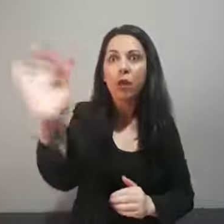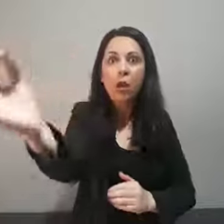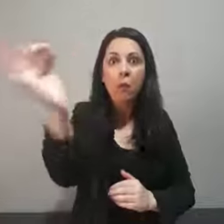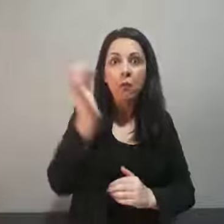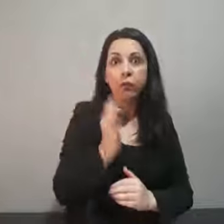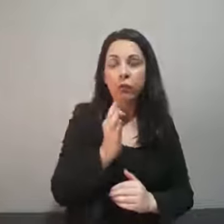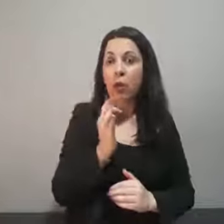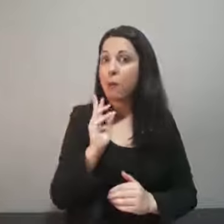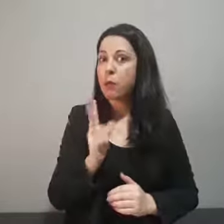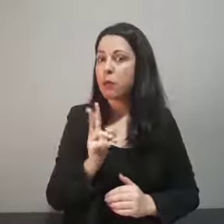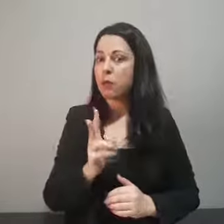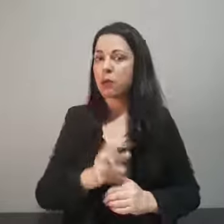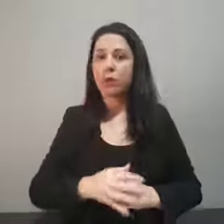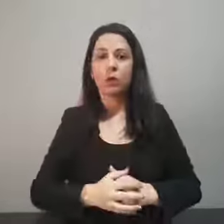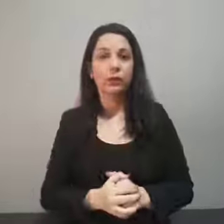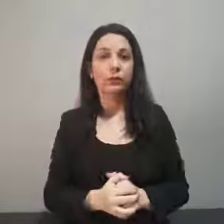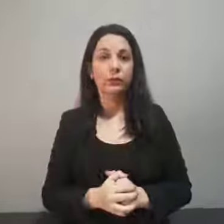Αποφεύγουμε την επαφή με τα ζώα.